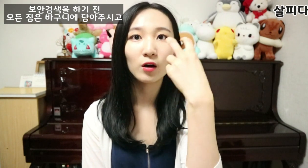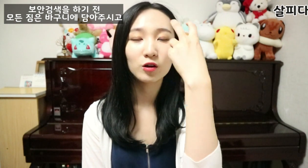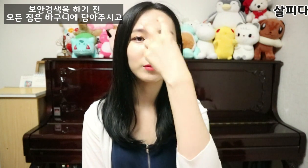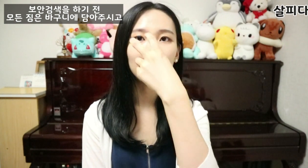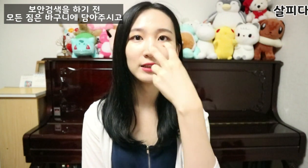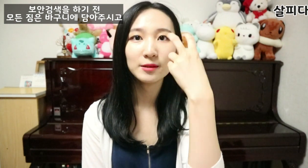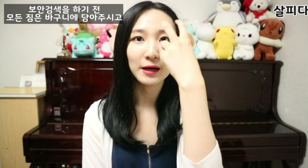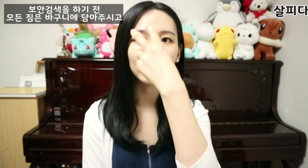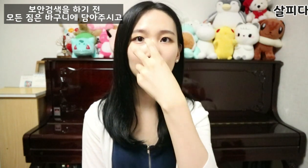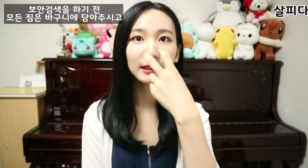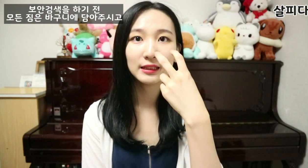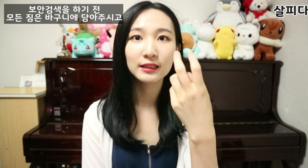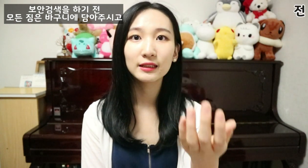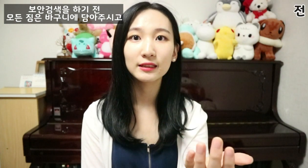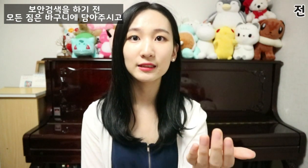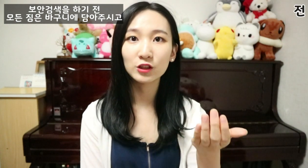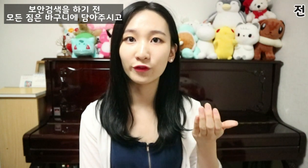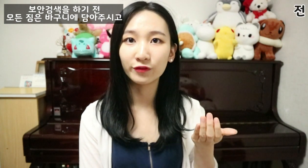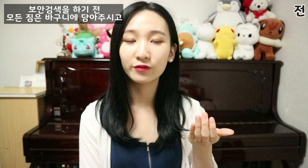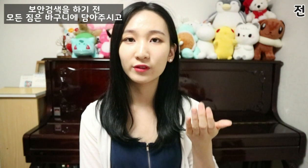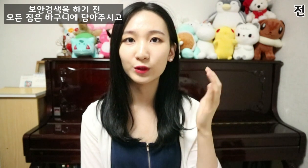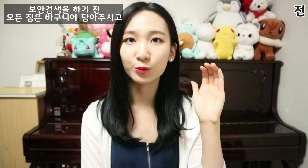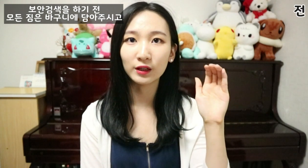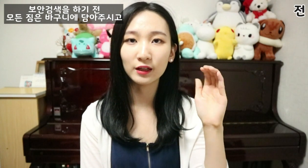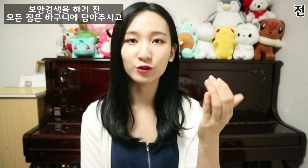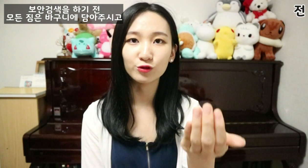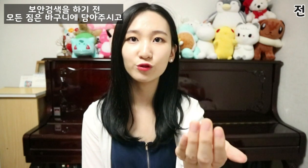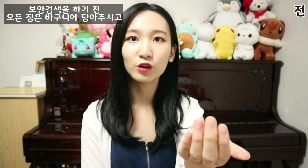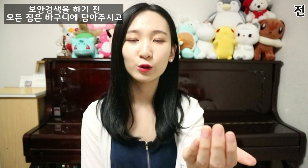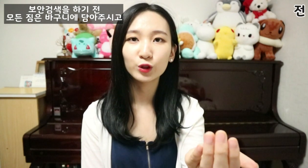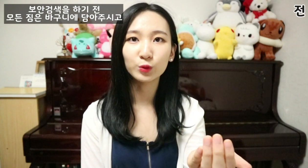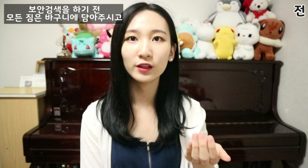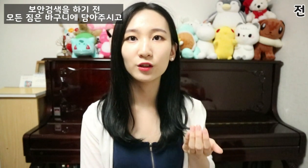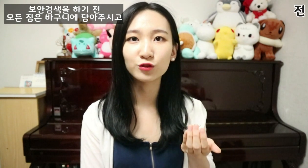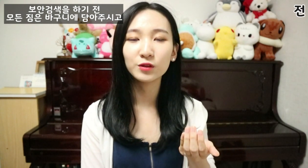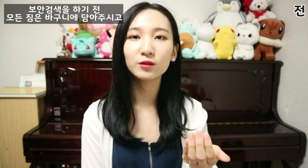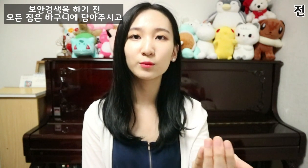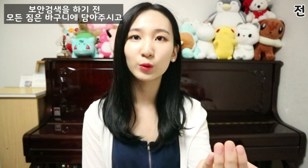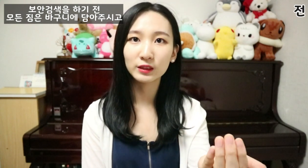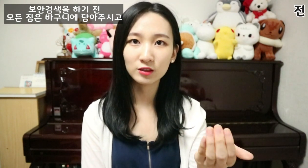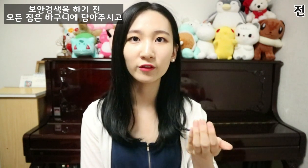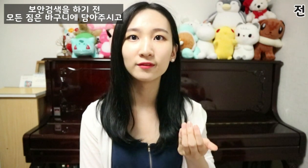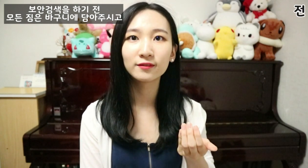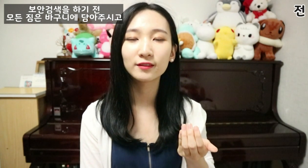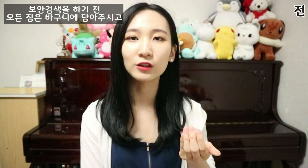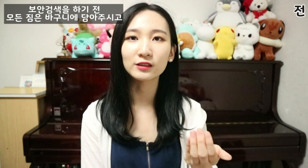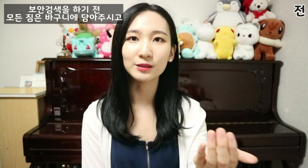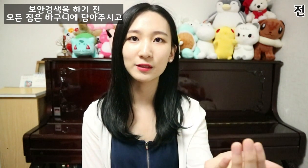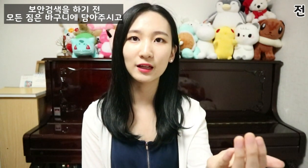보안검색을 받기 전 이렇게 해가지고 뒤로 당겨주면 전 이런 뜻입니다.